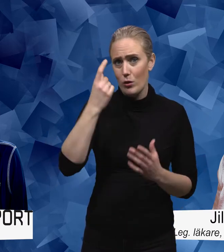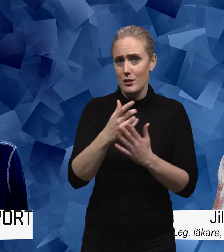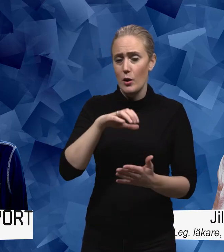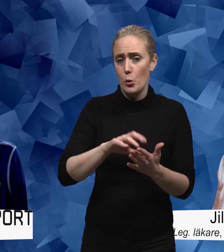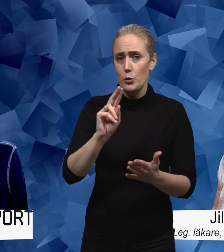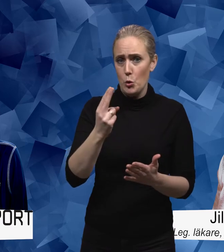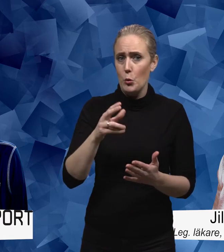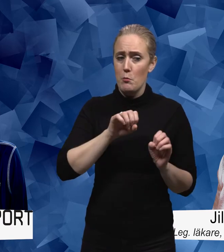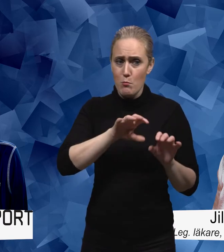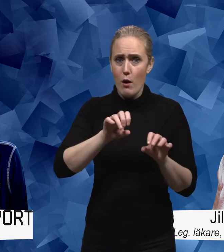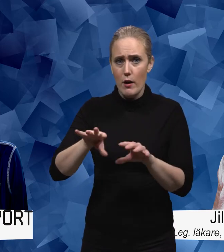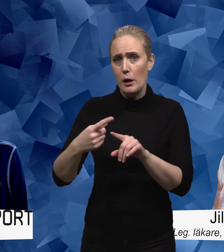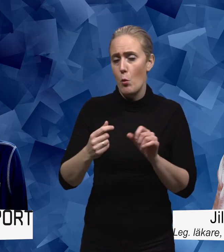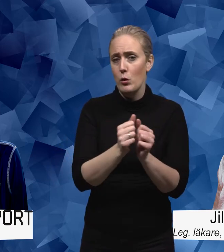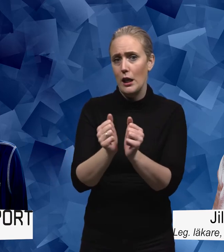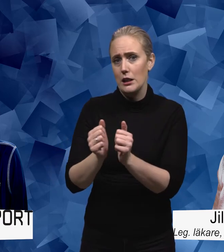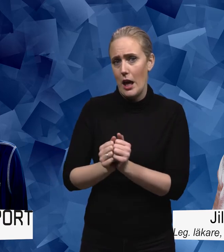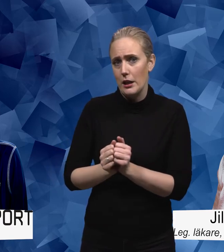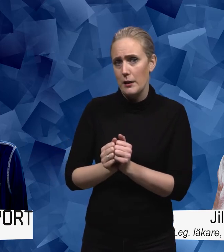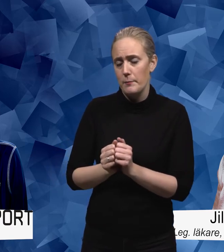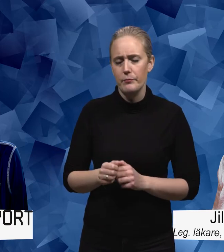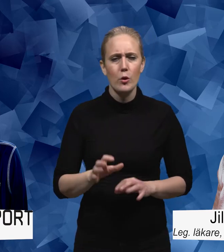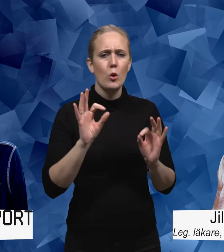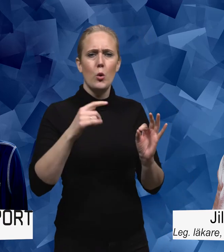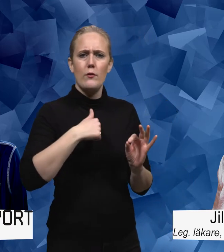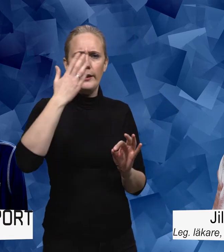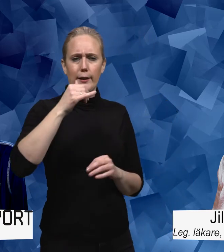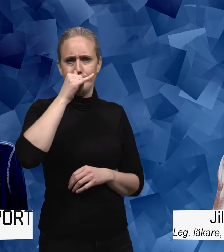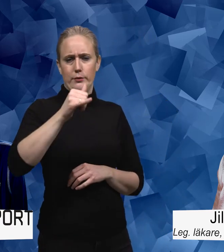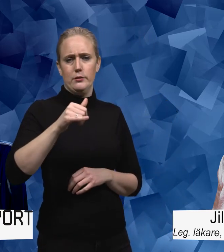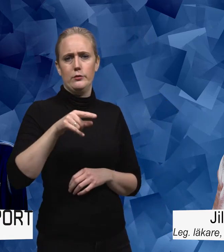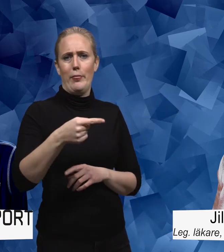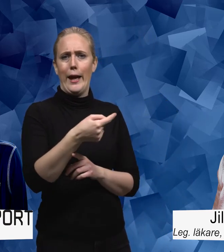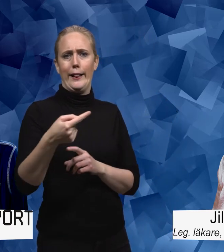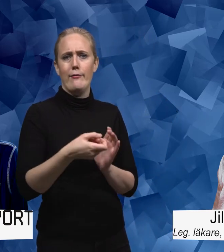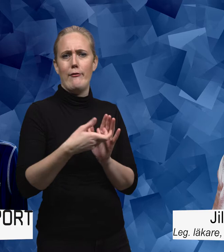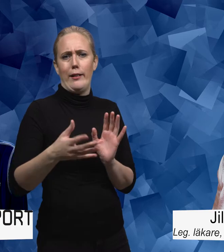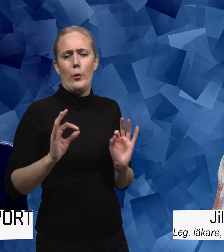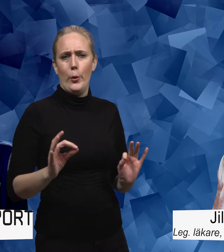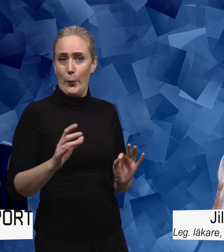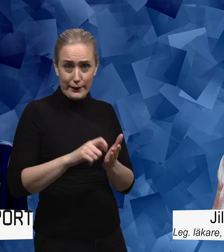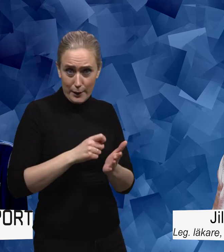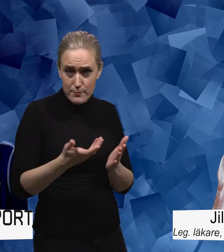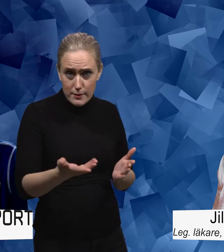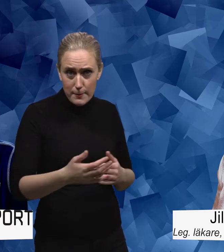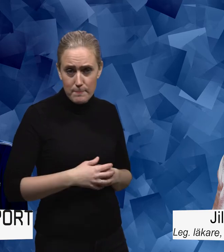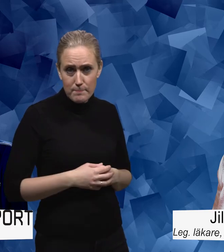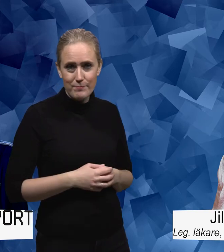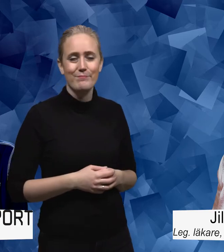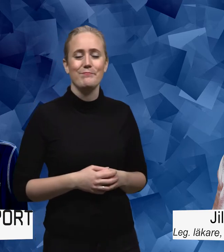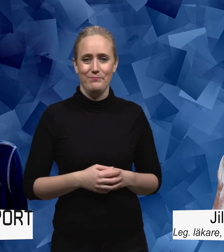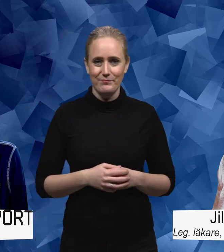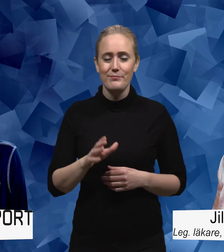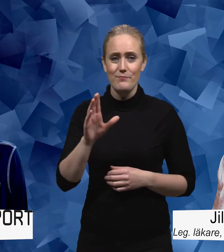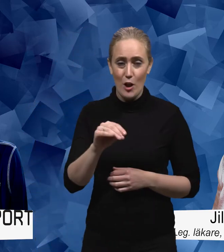påverka många på olika sätt. Hur kan vi motverka de här negativa effekterna? Har du några bra tips? Ja, då